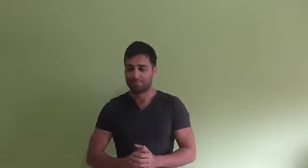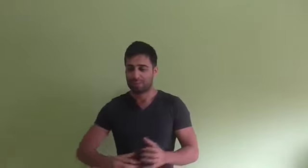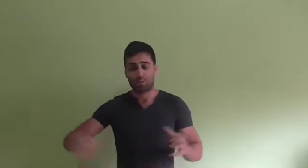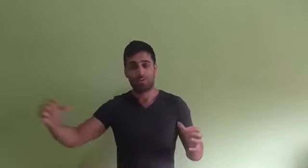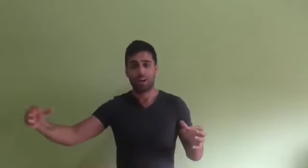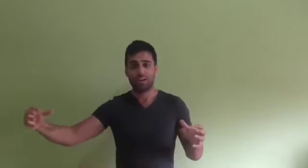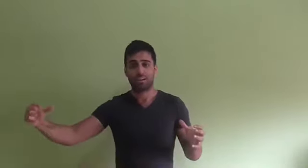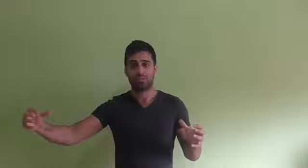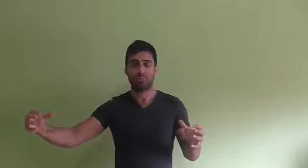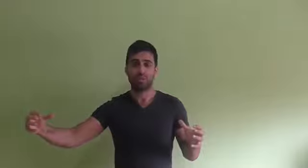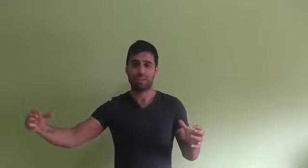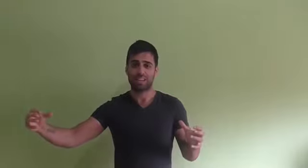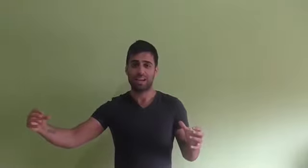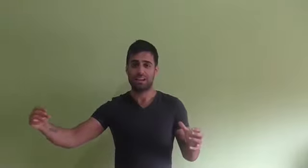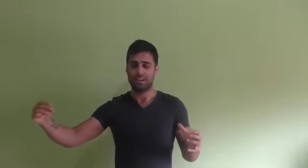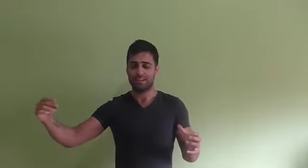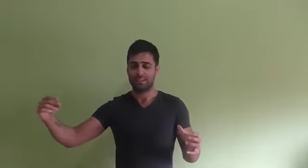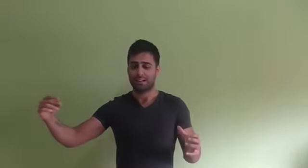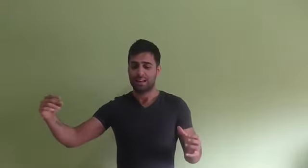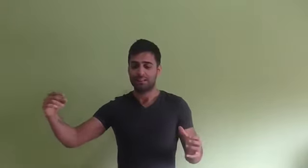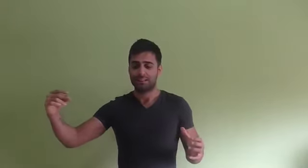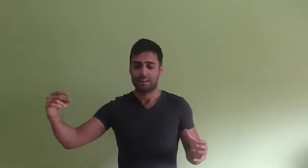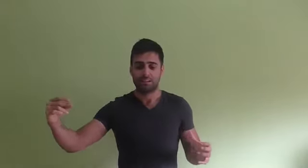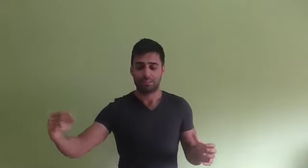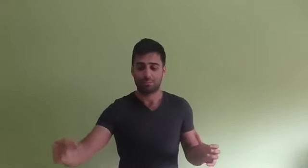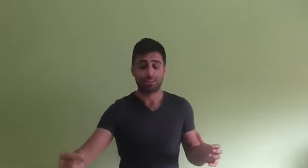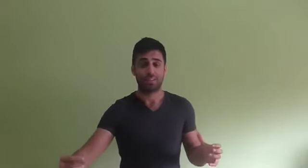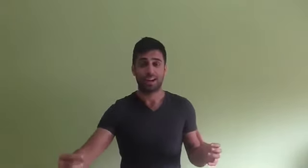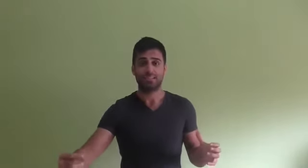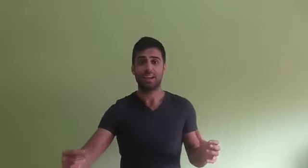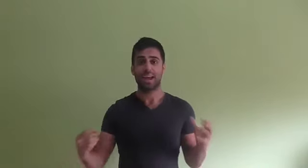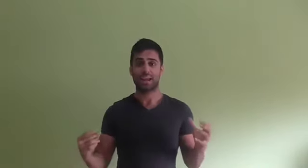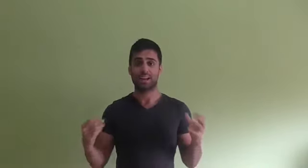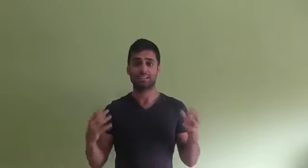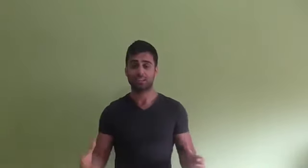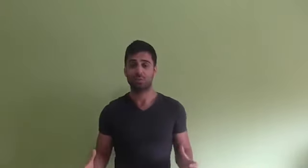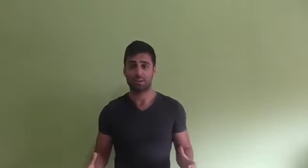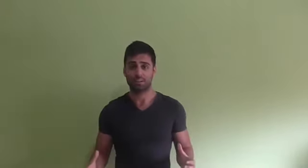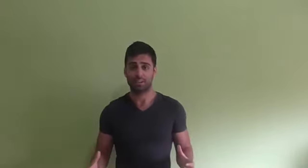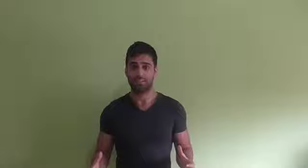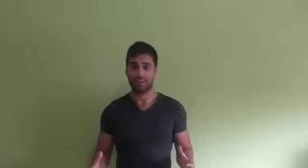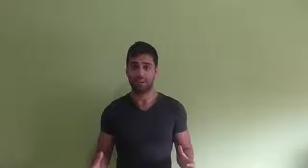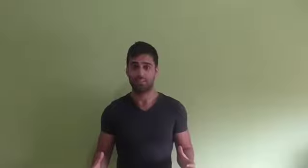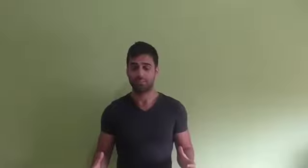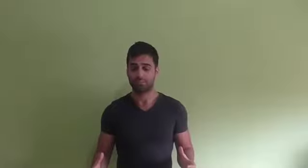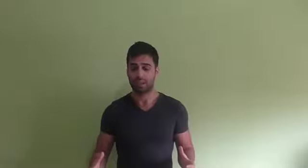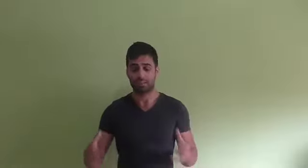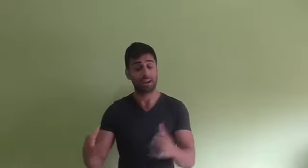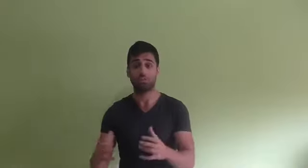Cuando fue, ingresó al mundo material, empezó a centrarse en alcanzar su libertad financiera, a trabajar